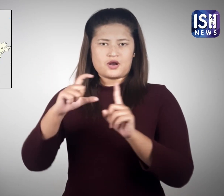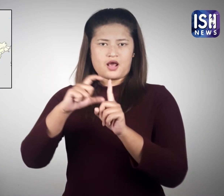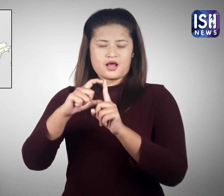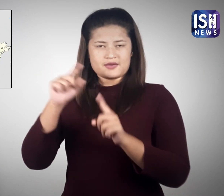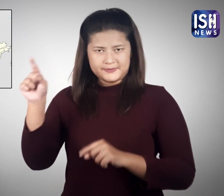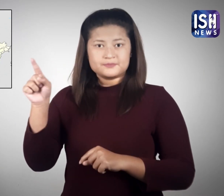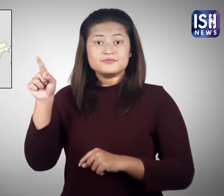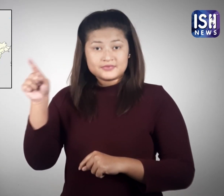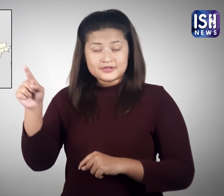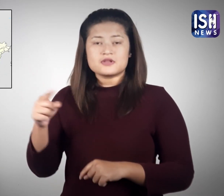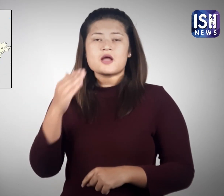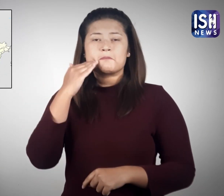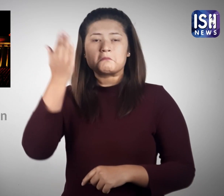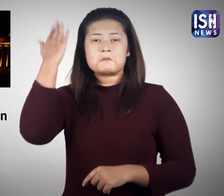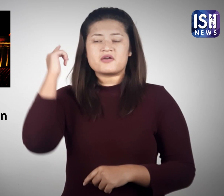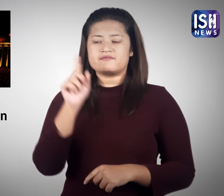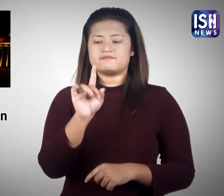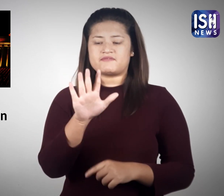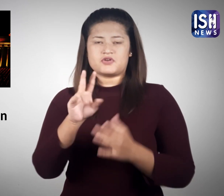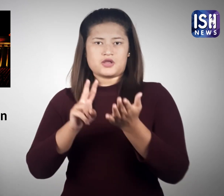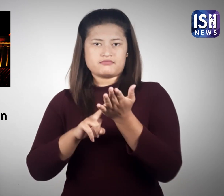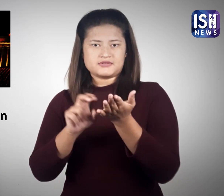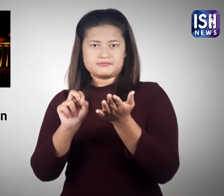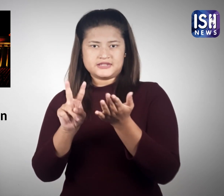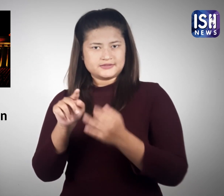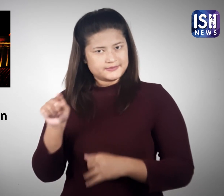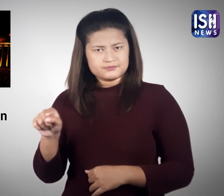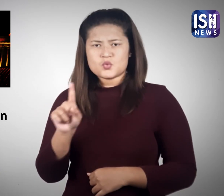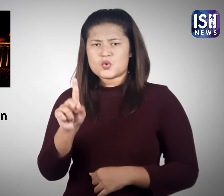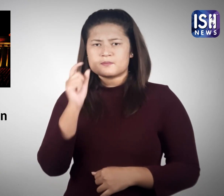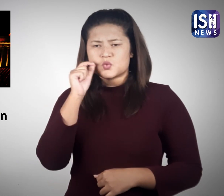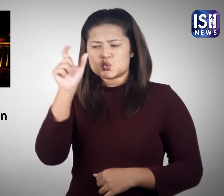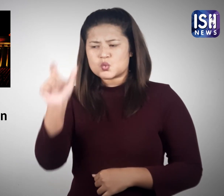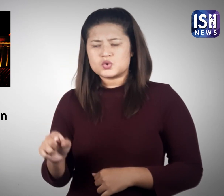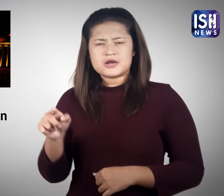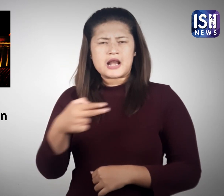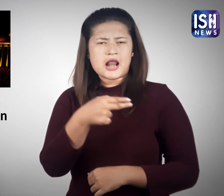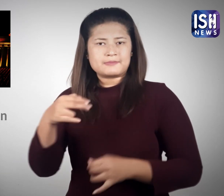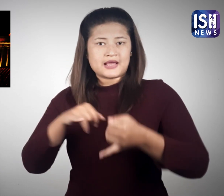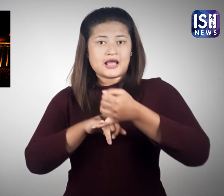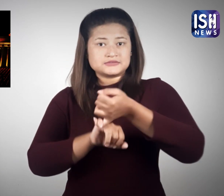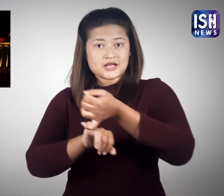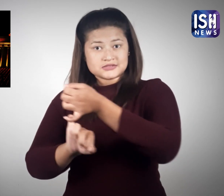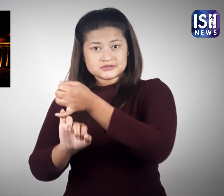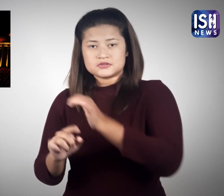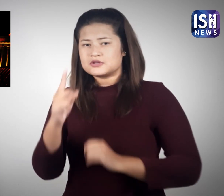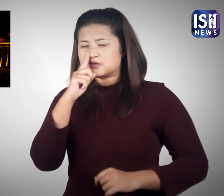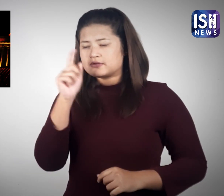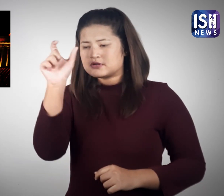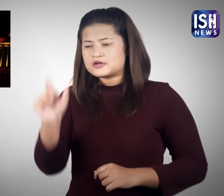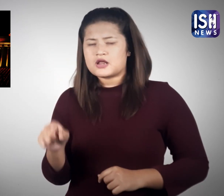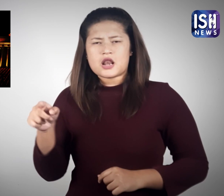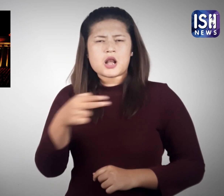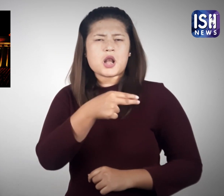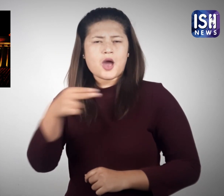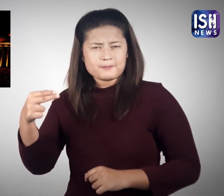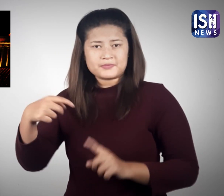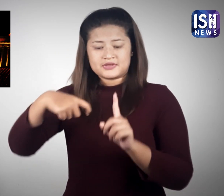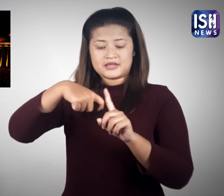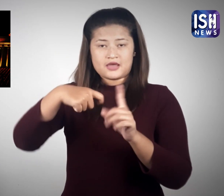15 नवंबर की रात करीब 11.30 बजे नई दिल्ली में रहने वाले शिवम शर्मा और कुसुम राजपूत